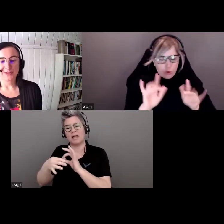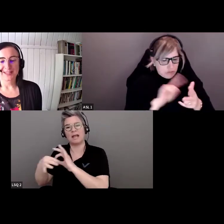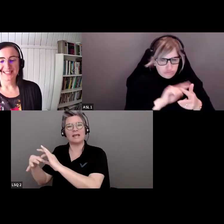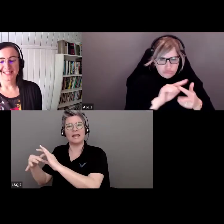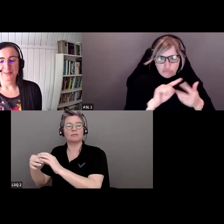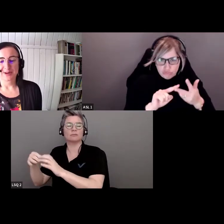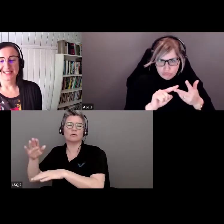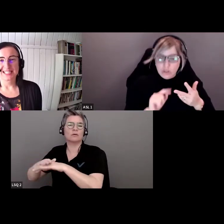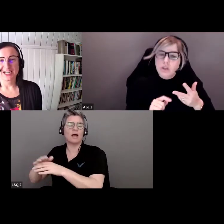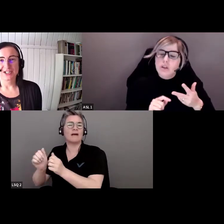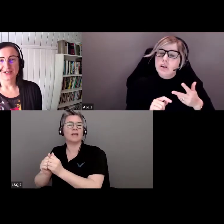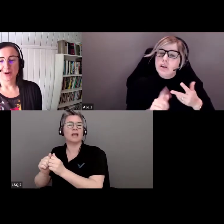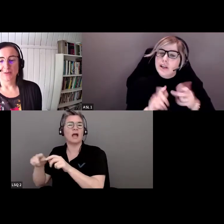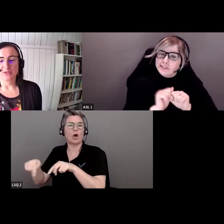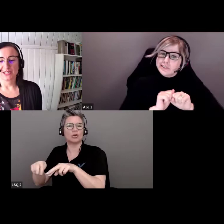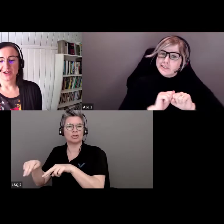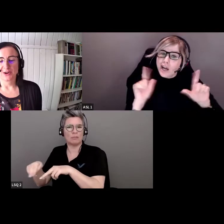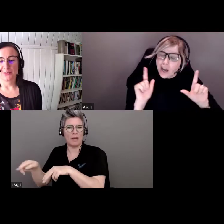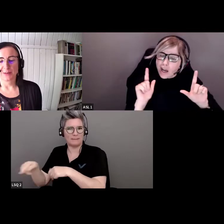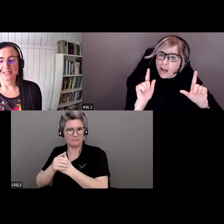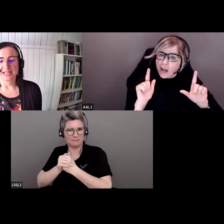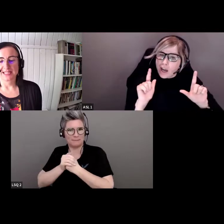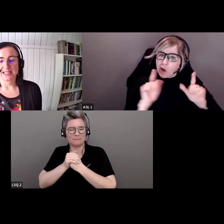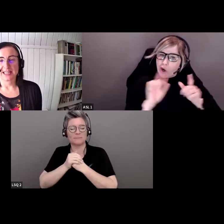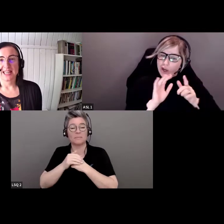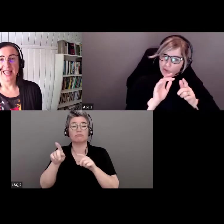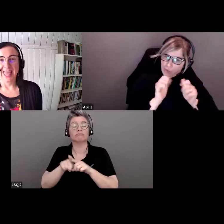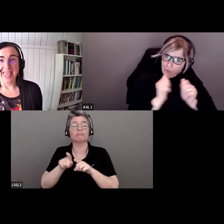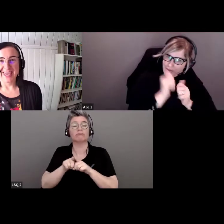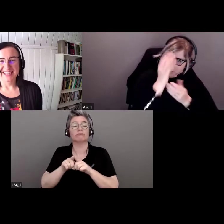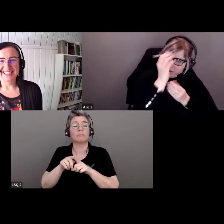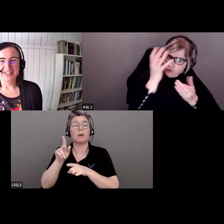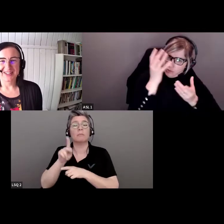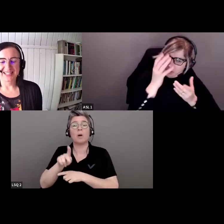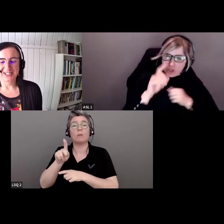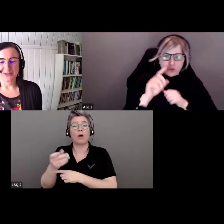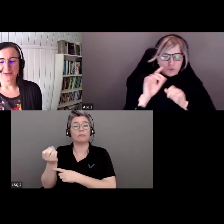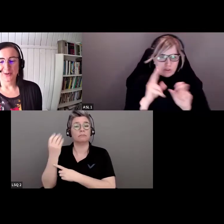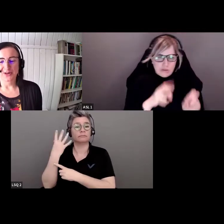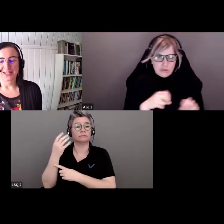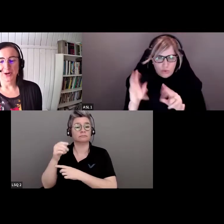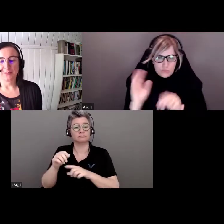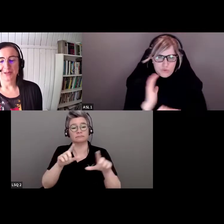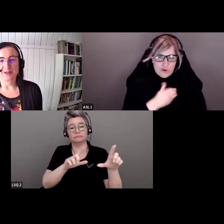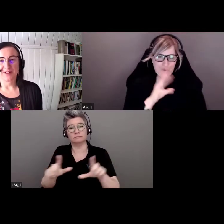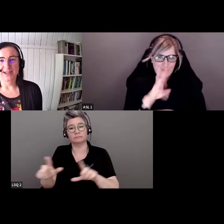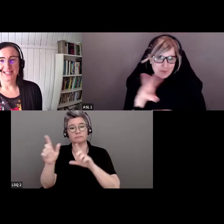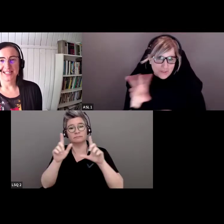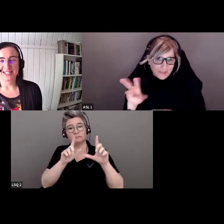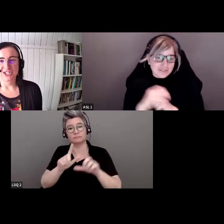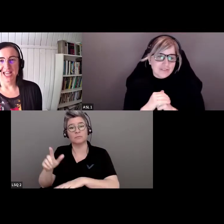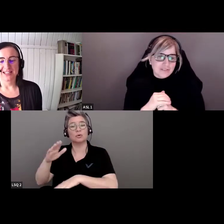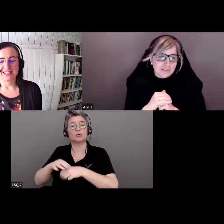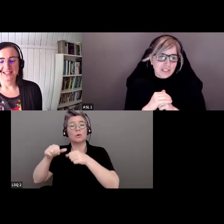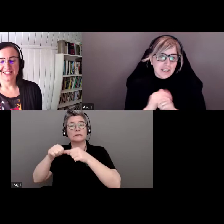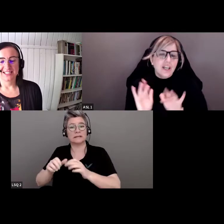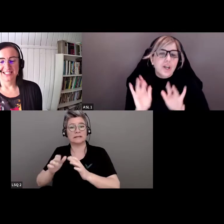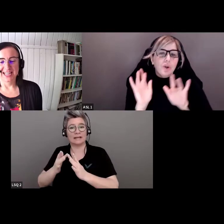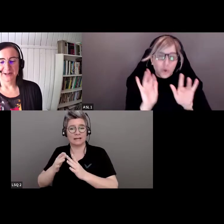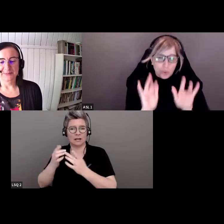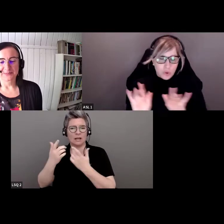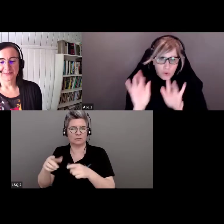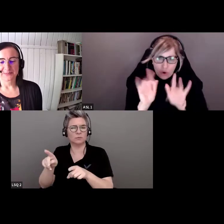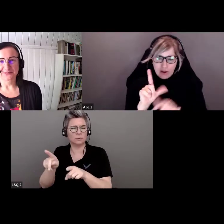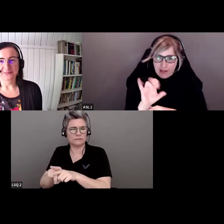'enregistrement. Par ailleurs, les diapositives sont également affichées sur notre site Web. Le lien